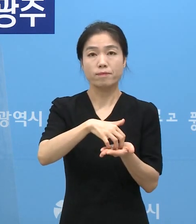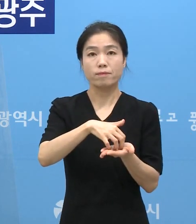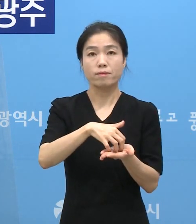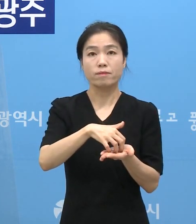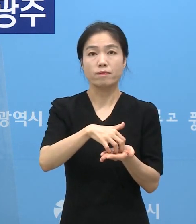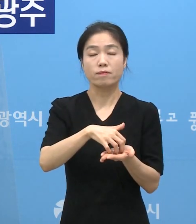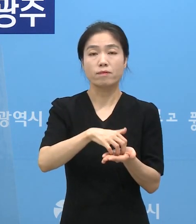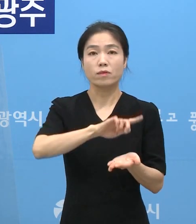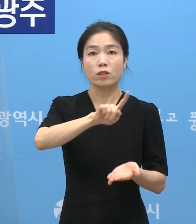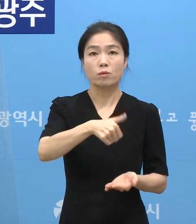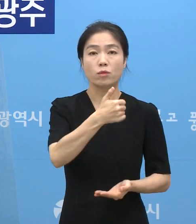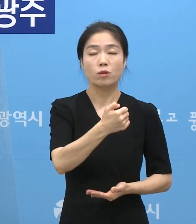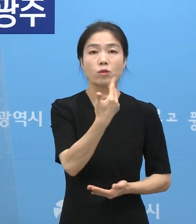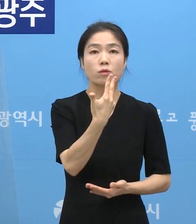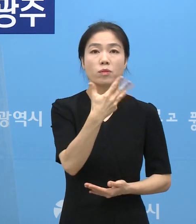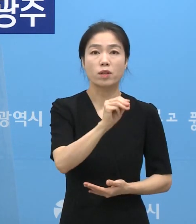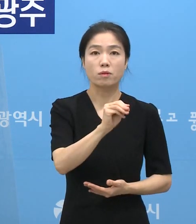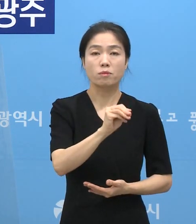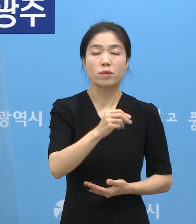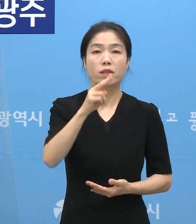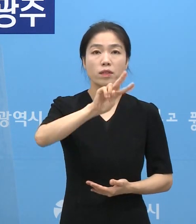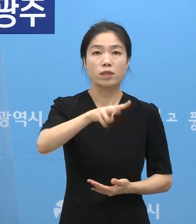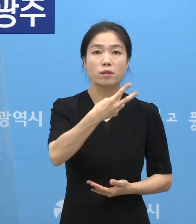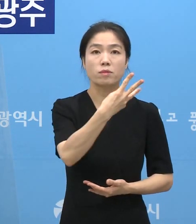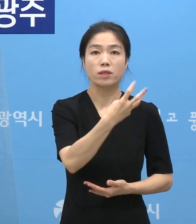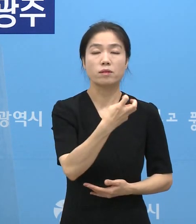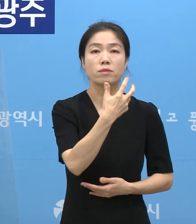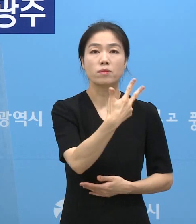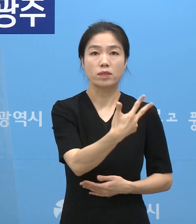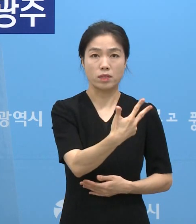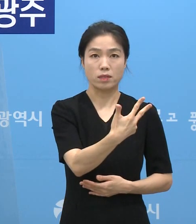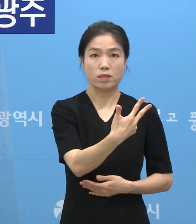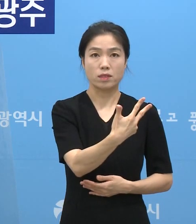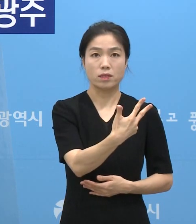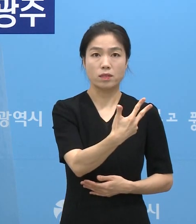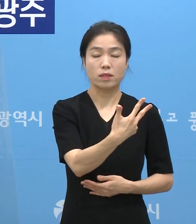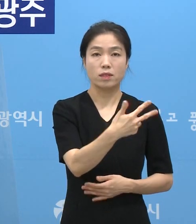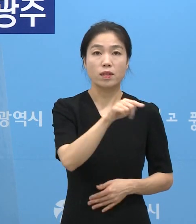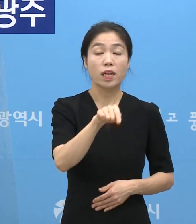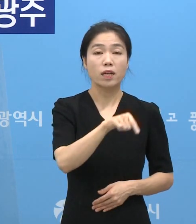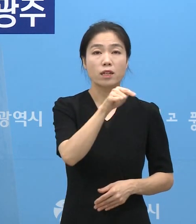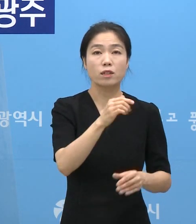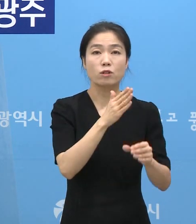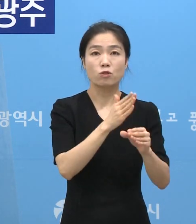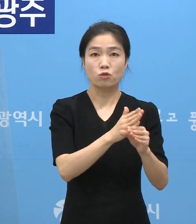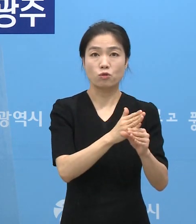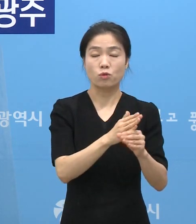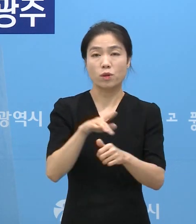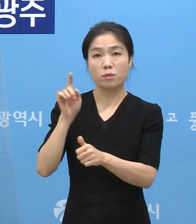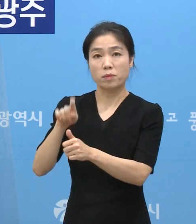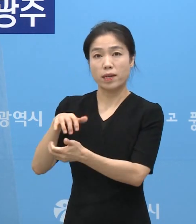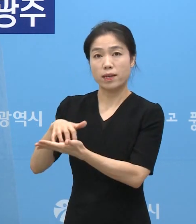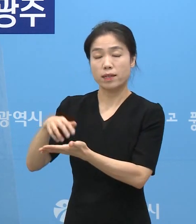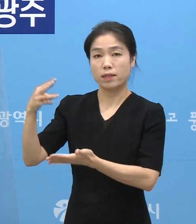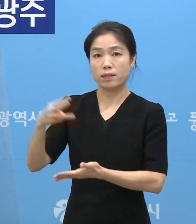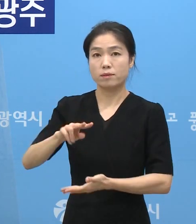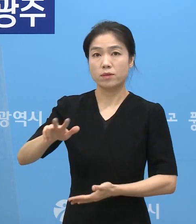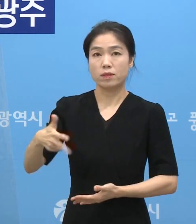158만 237건으로 총 누적 건수 중에 양성은 3